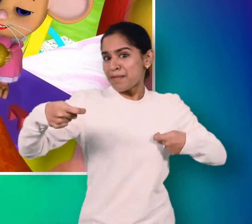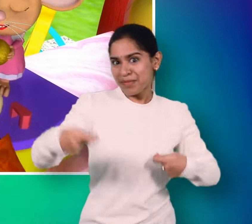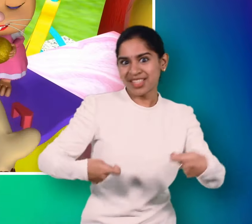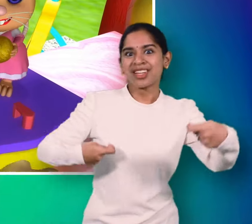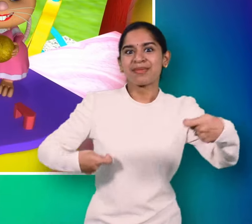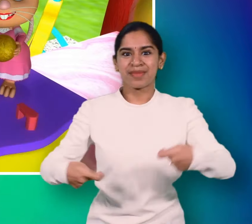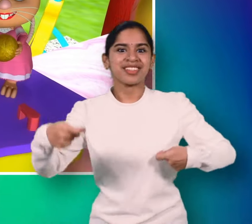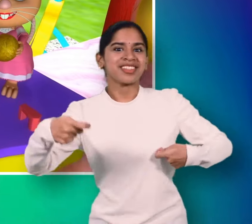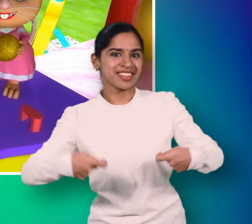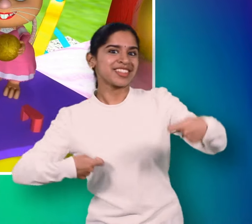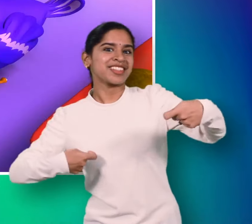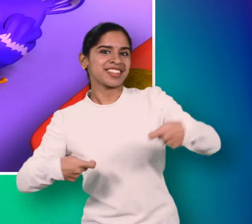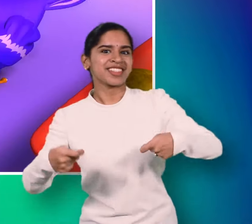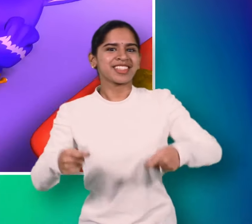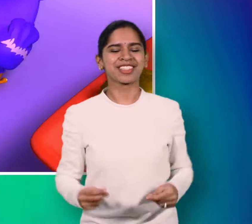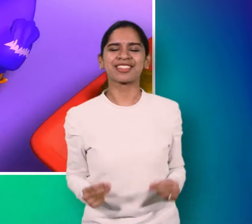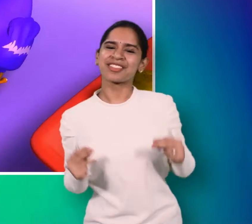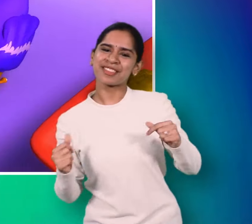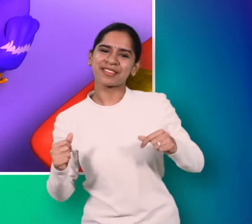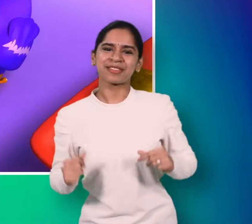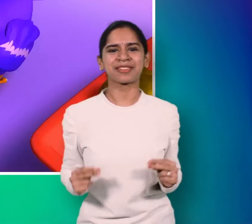एक पंदर ने खोली दुकार